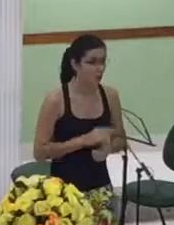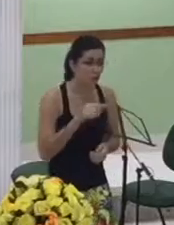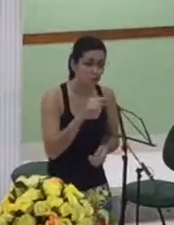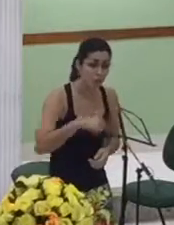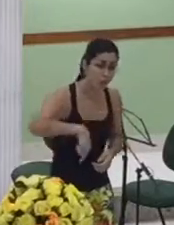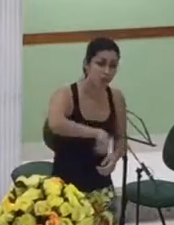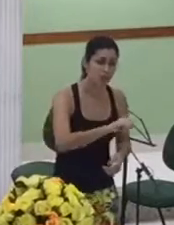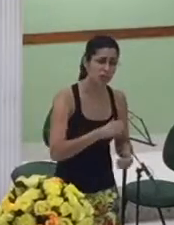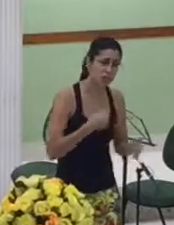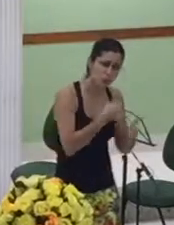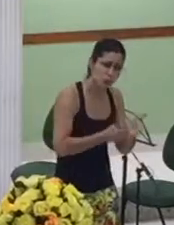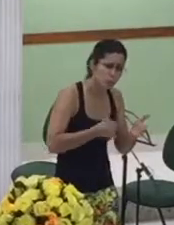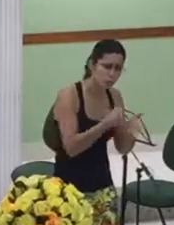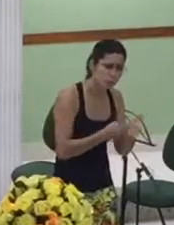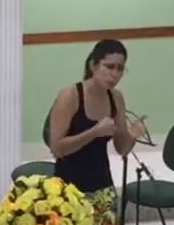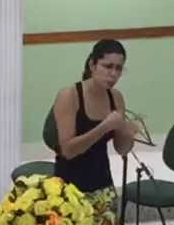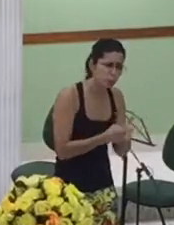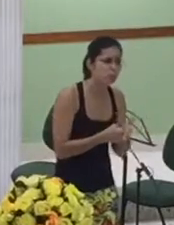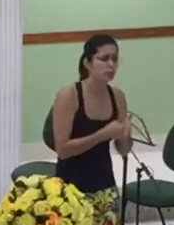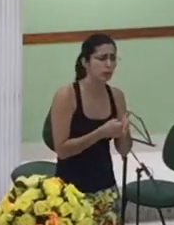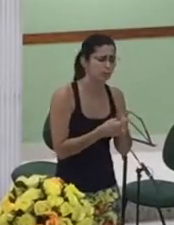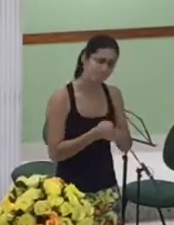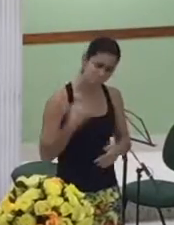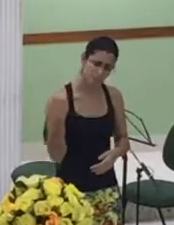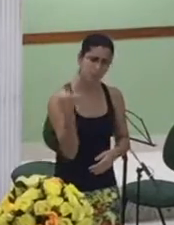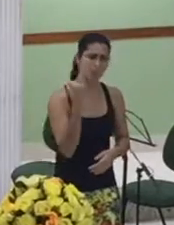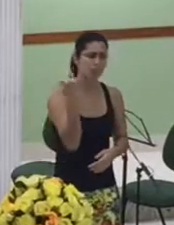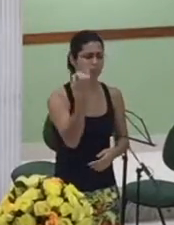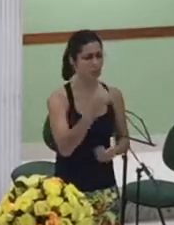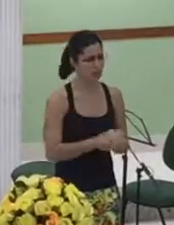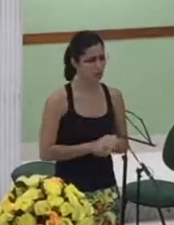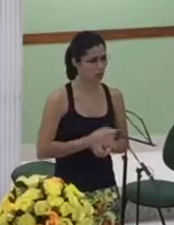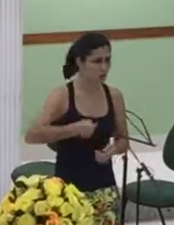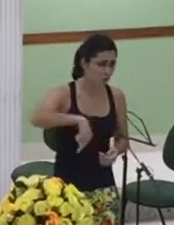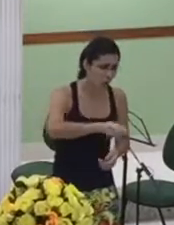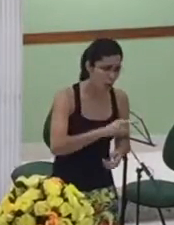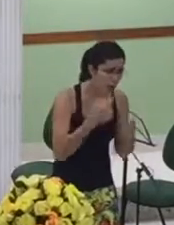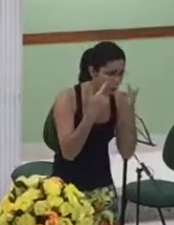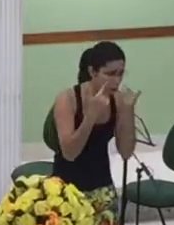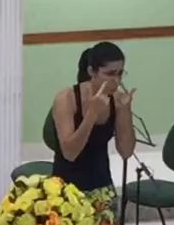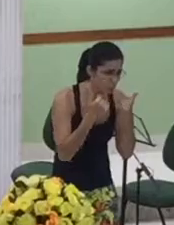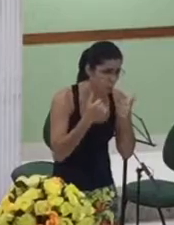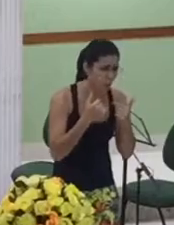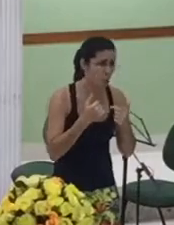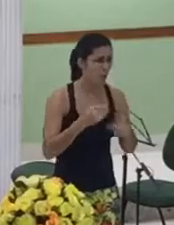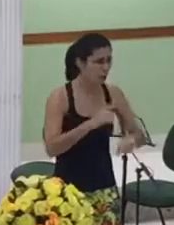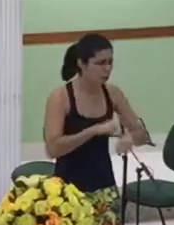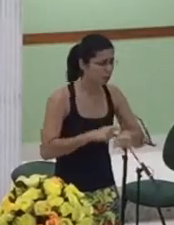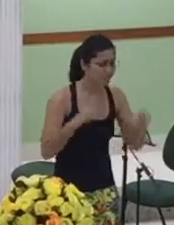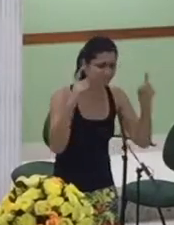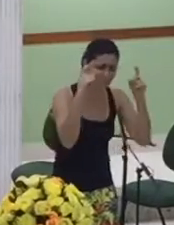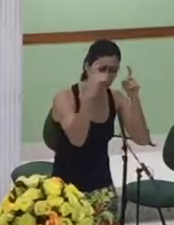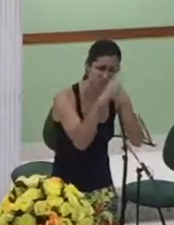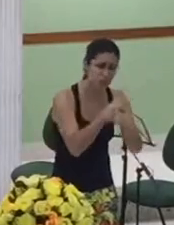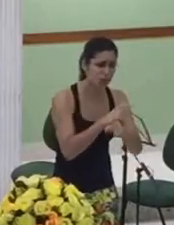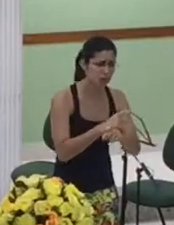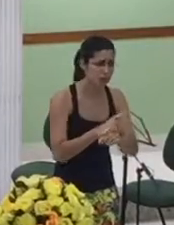teve não são em vão as situações difíceis que você passou na sua vida não são em vão